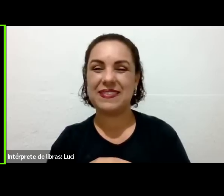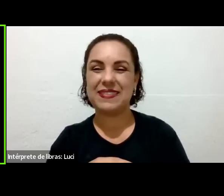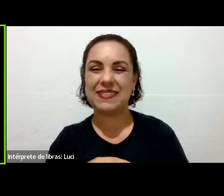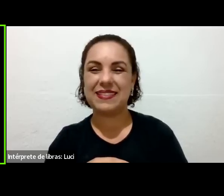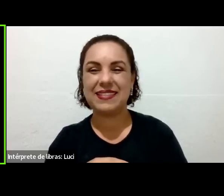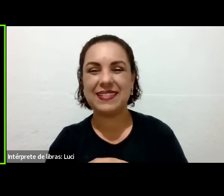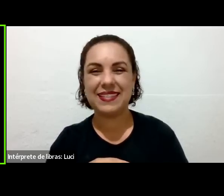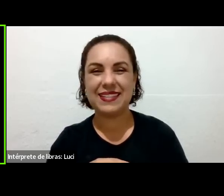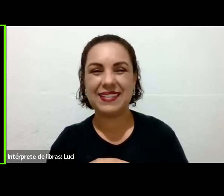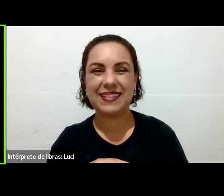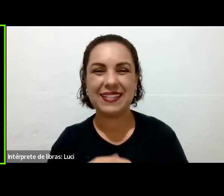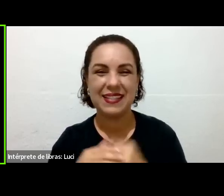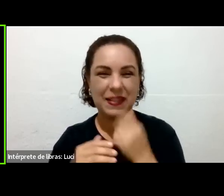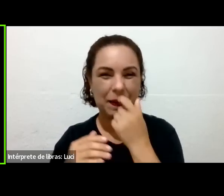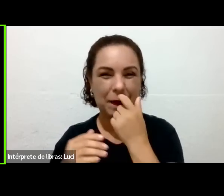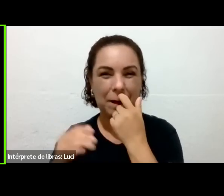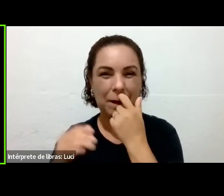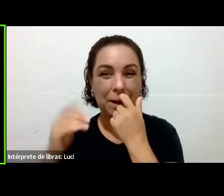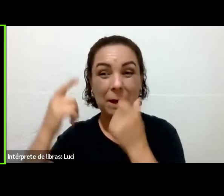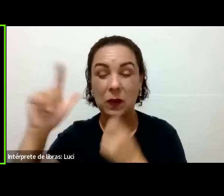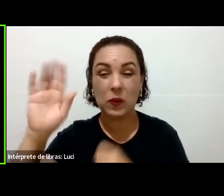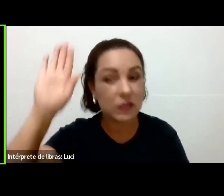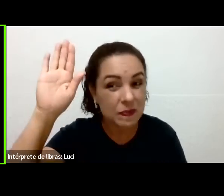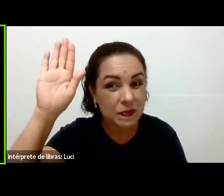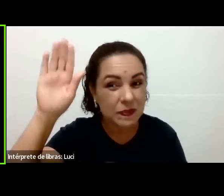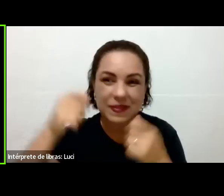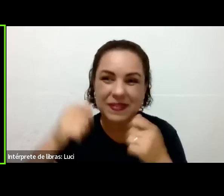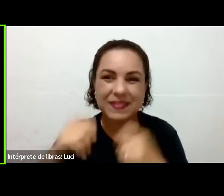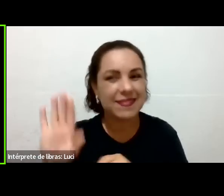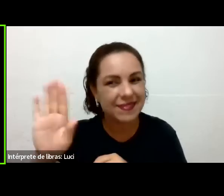combinado? Zaneide, né? Aguenta a mão aí, Zaneide.